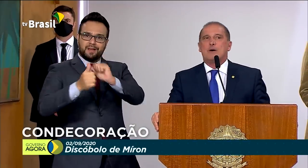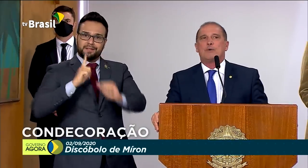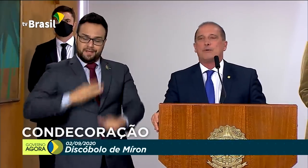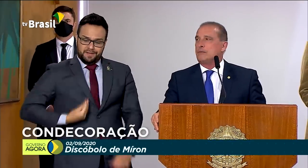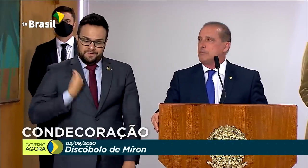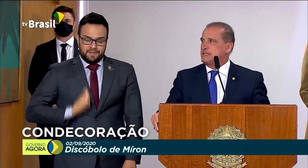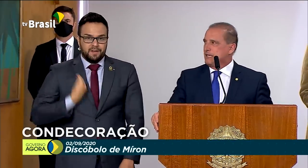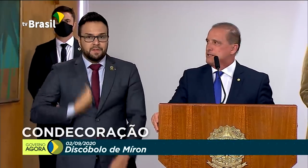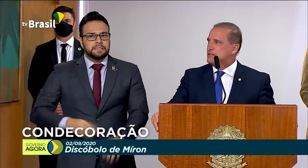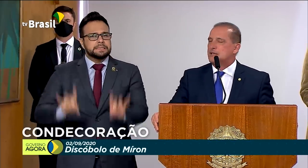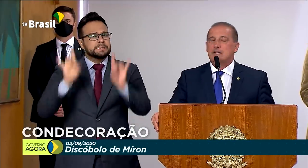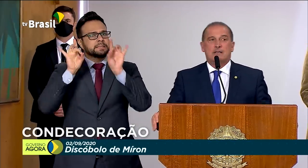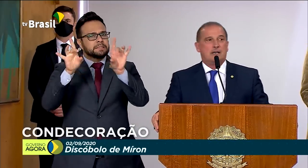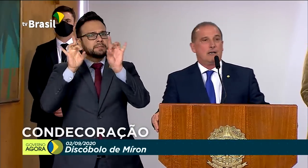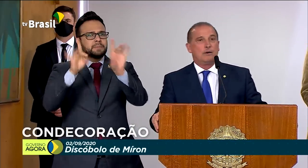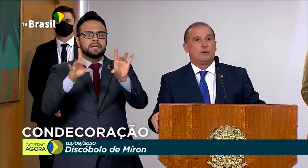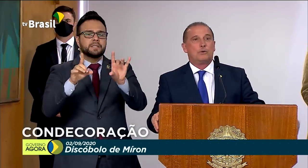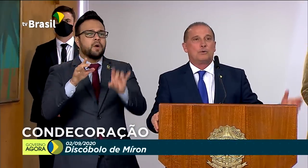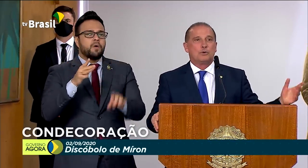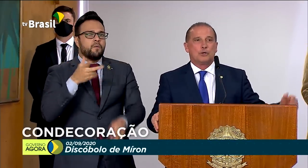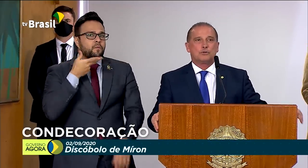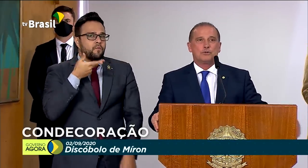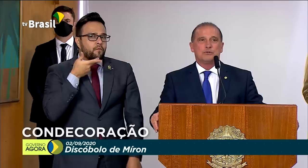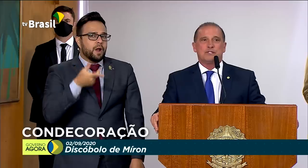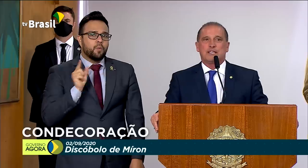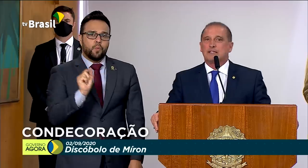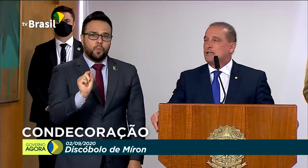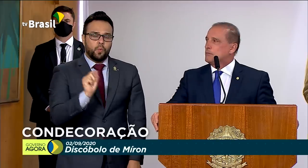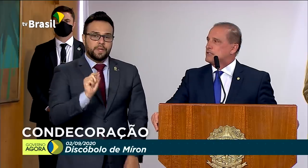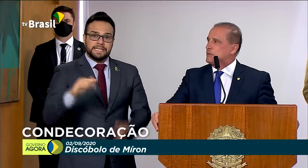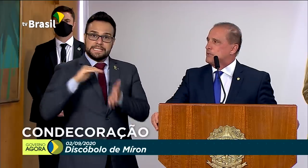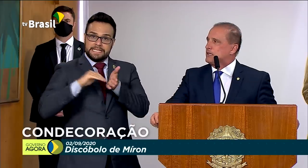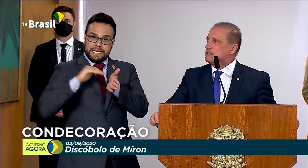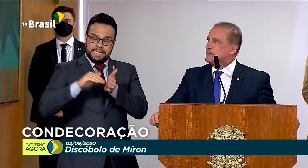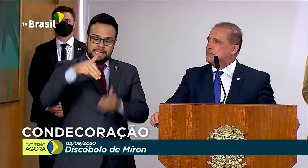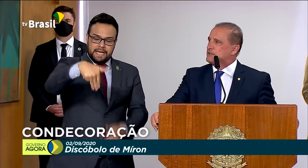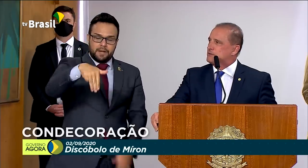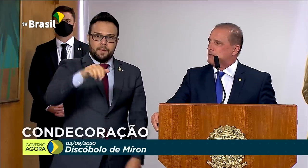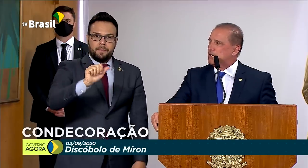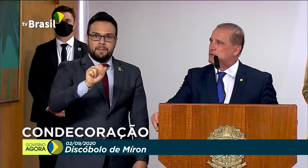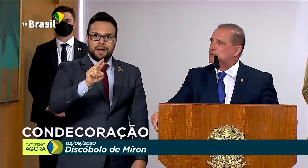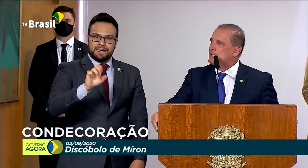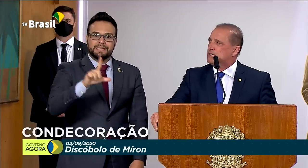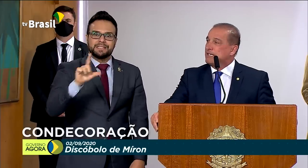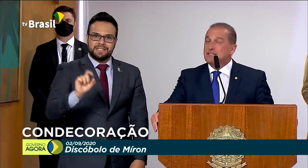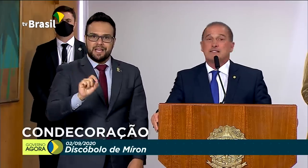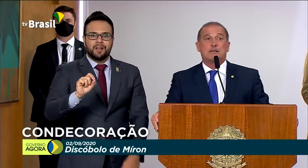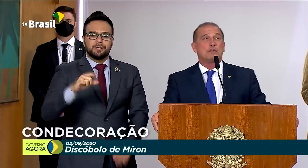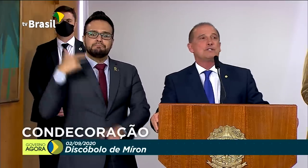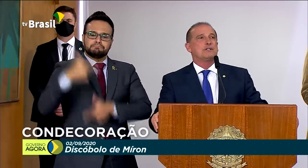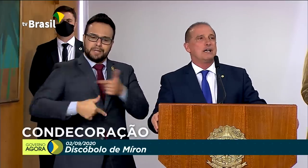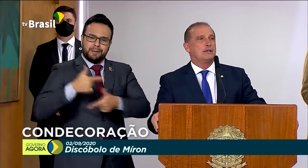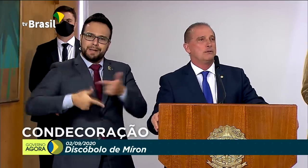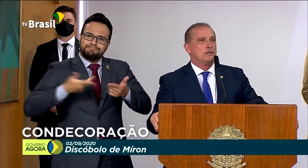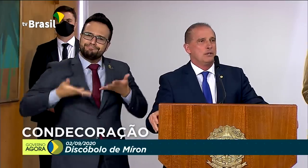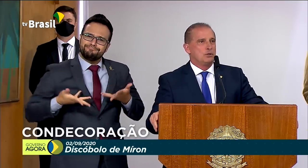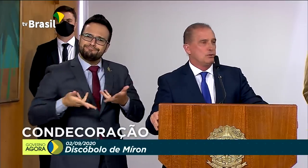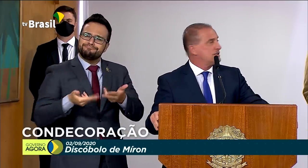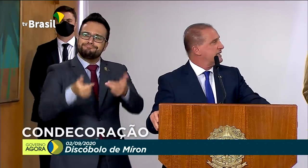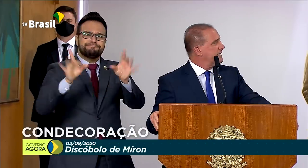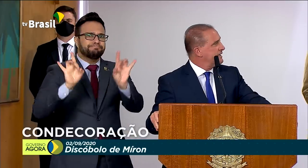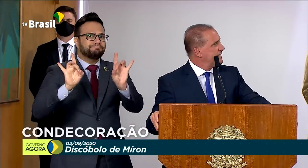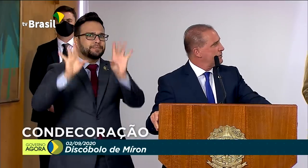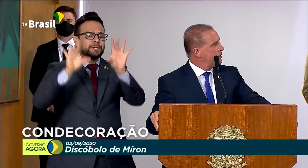muito especial, presidente, ao nosso secretário Marcelo Magalhães, vem fazendo um trabalho extraordinário